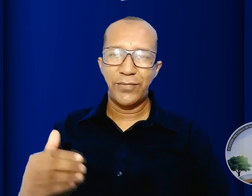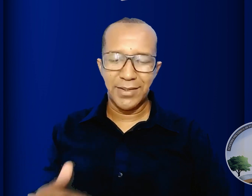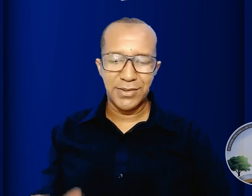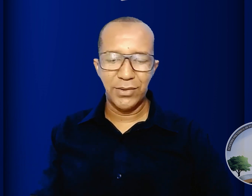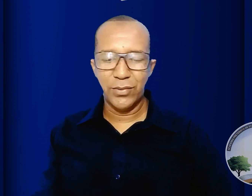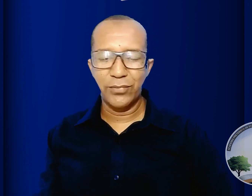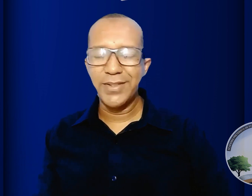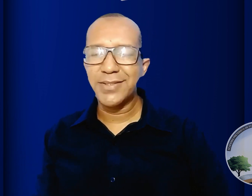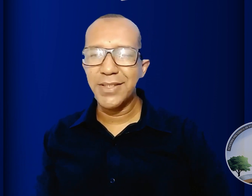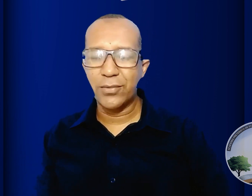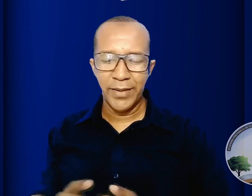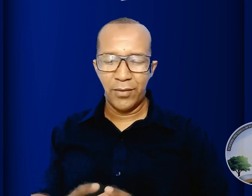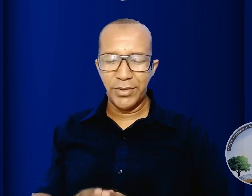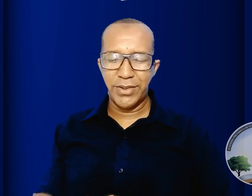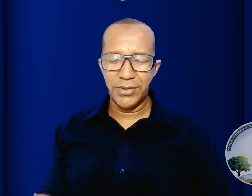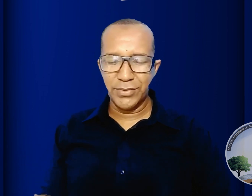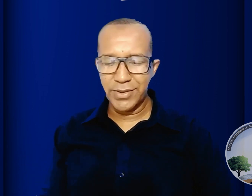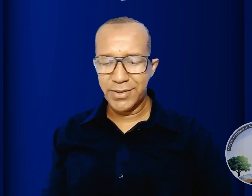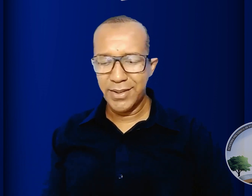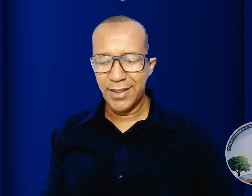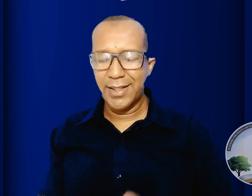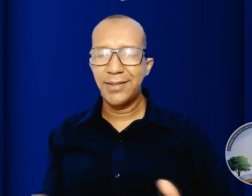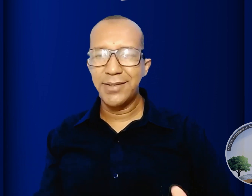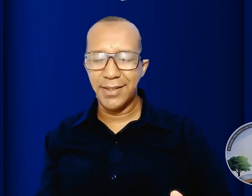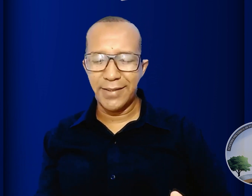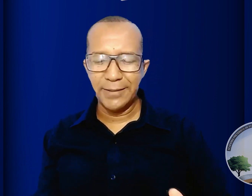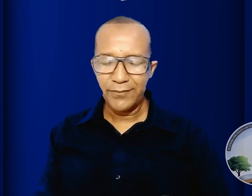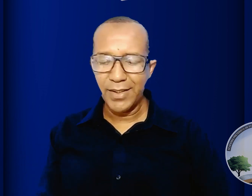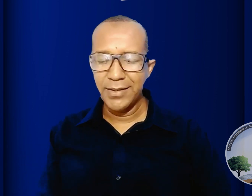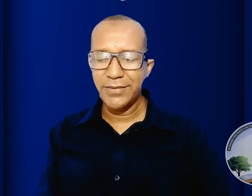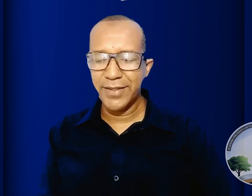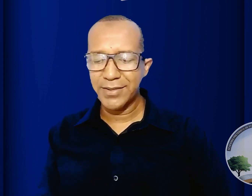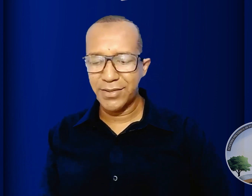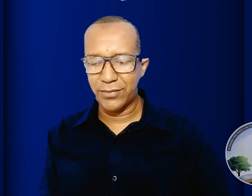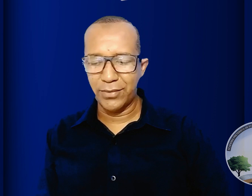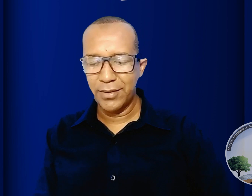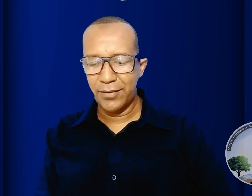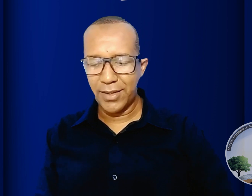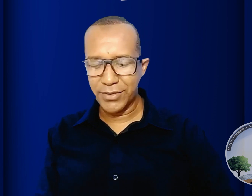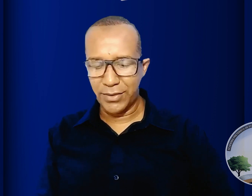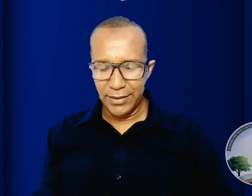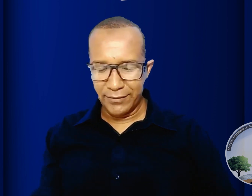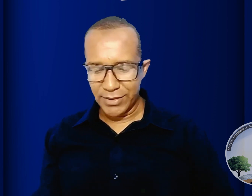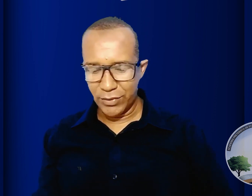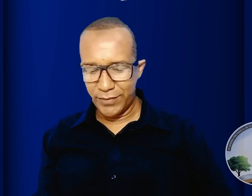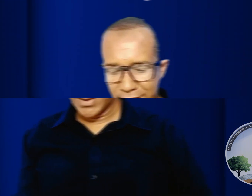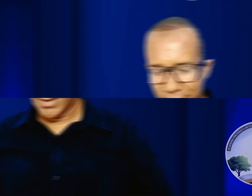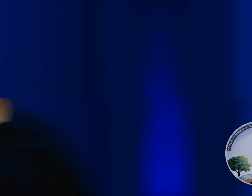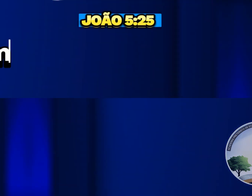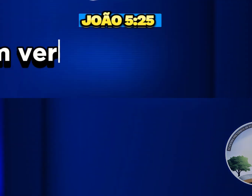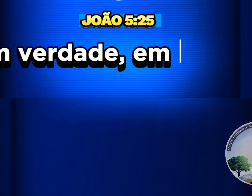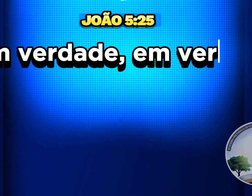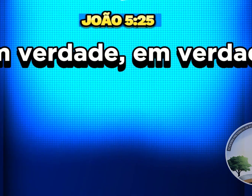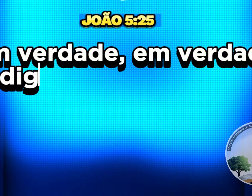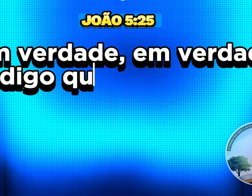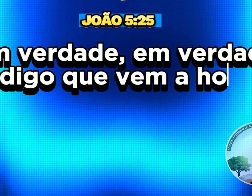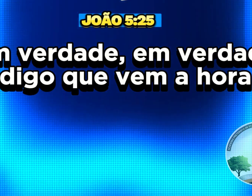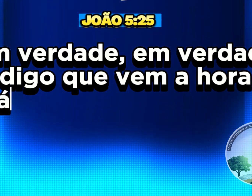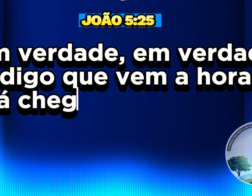versículo 25 onde Jesus, o ele diz aqui nesse versículo? olha só, versículo 25 em verdade, em verdade vos